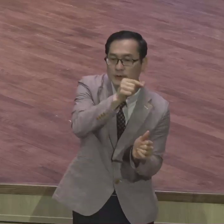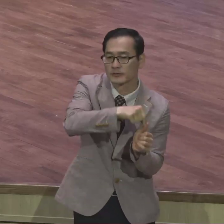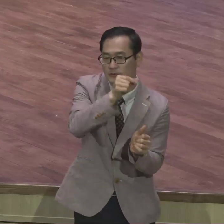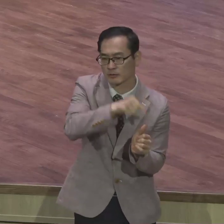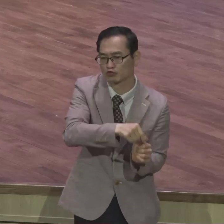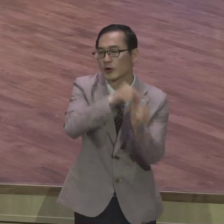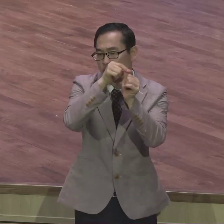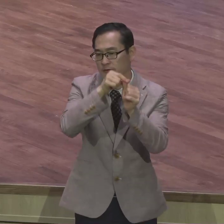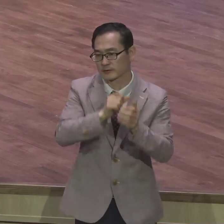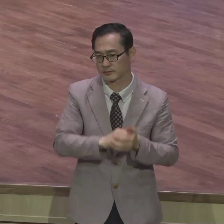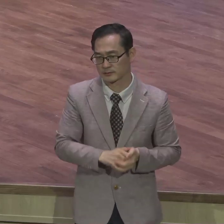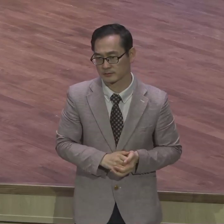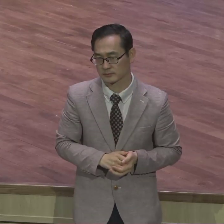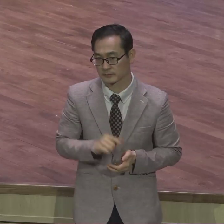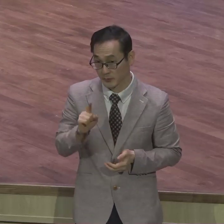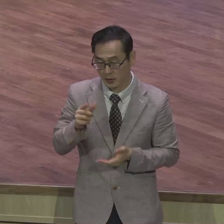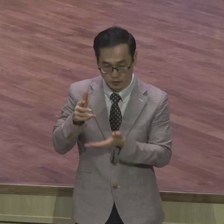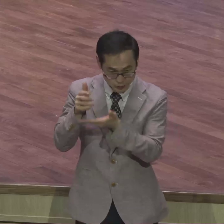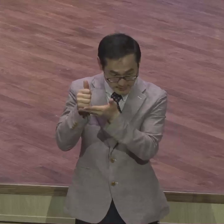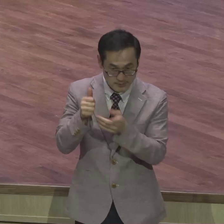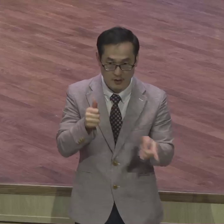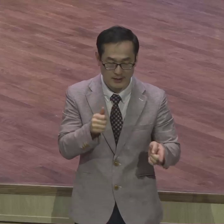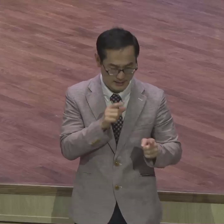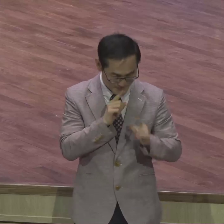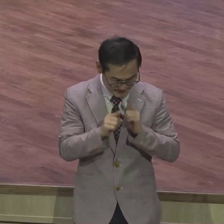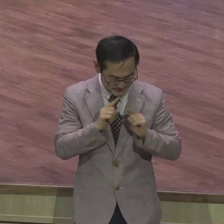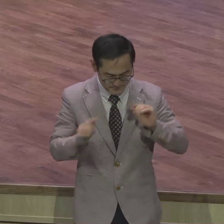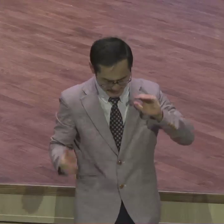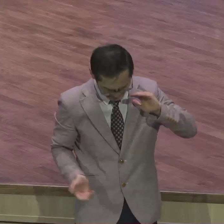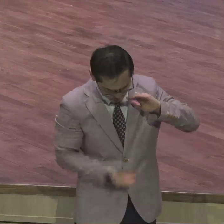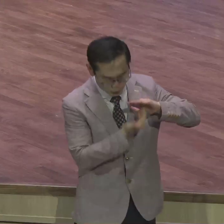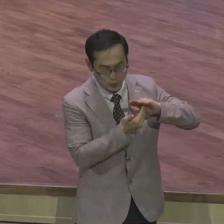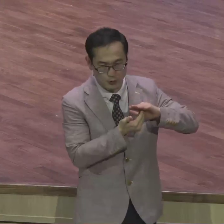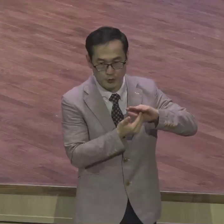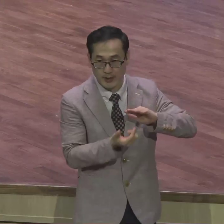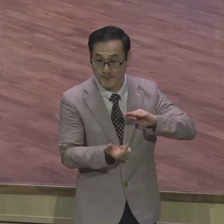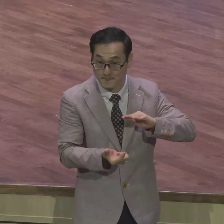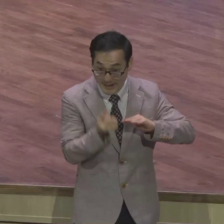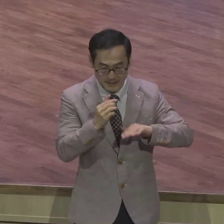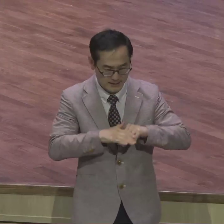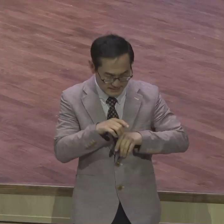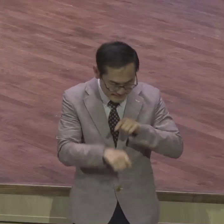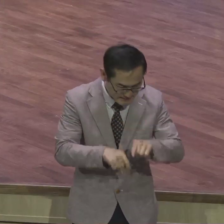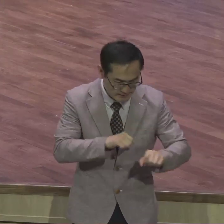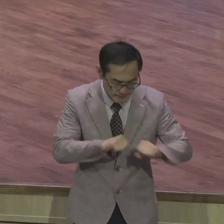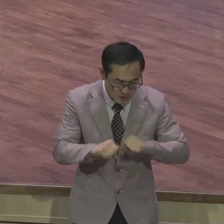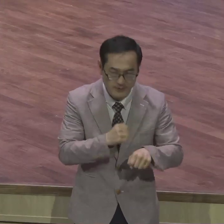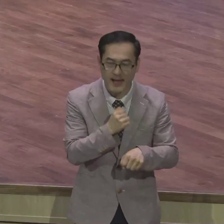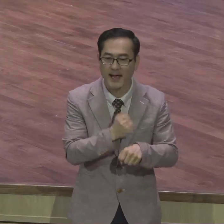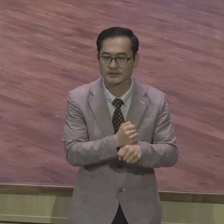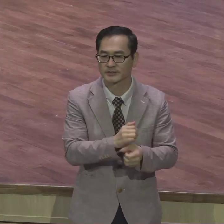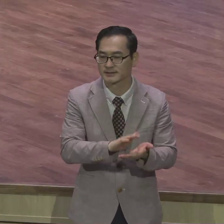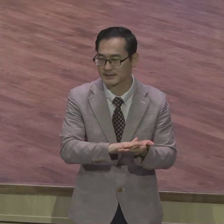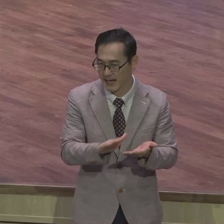땅 위에서 그 말씀을 이루고 속히 시행하시리라 하선 너니라 또한